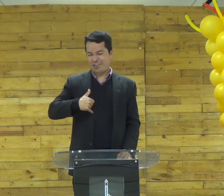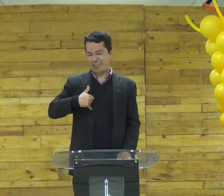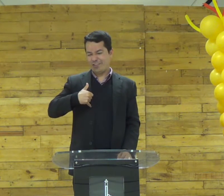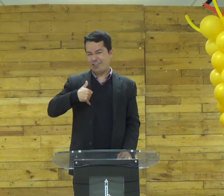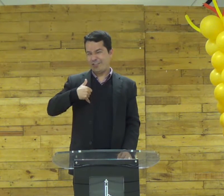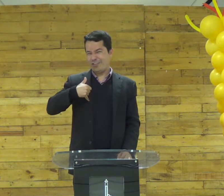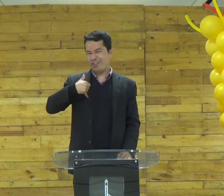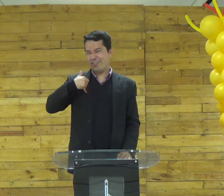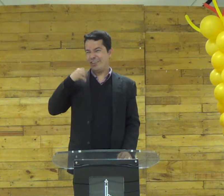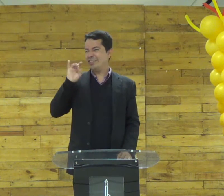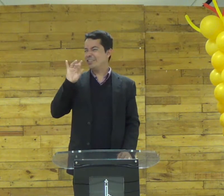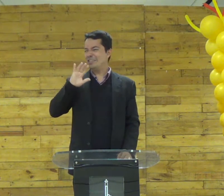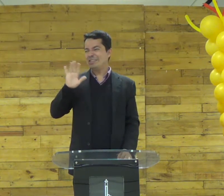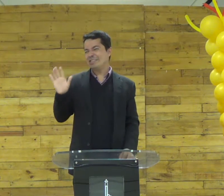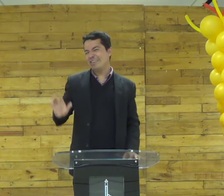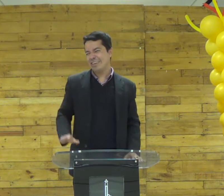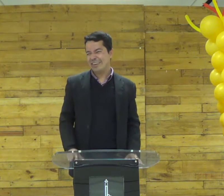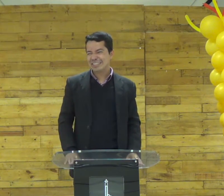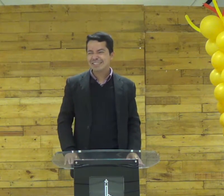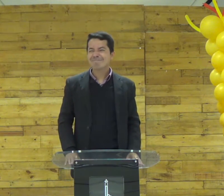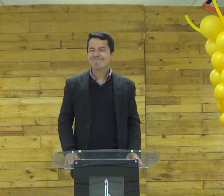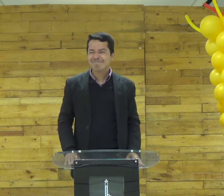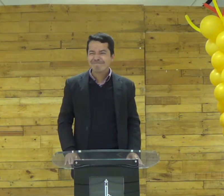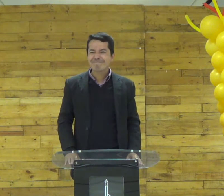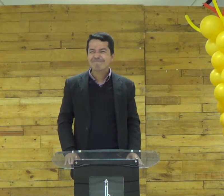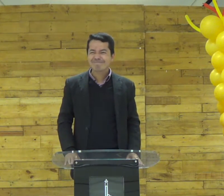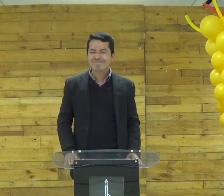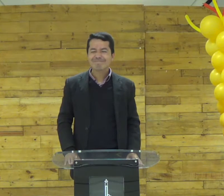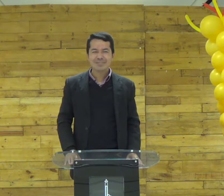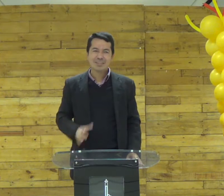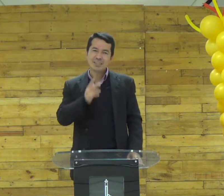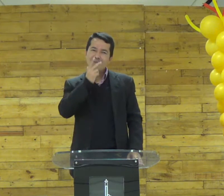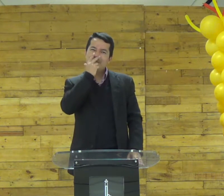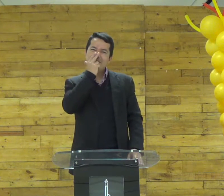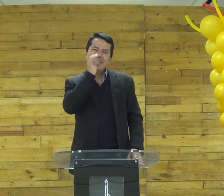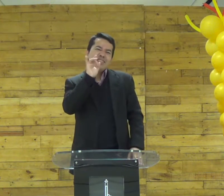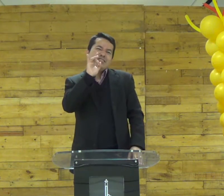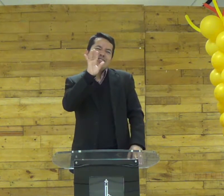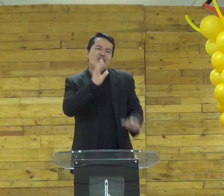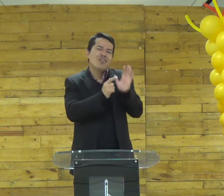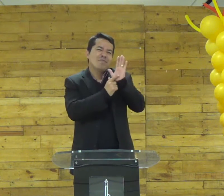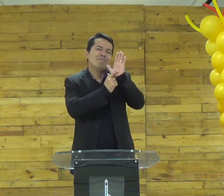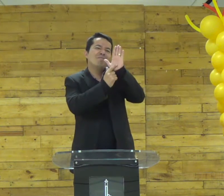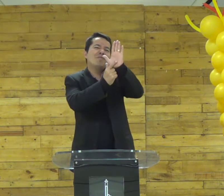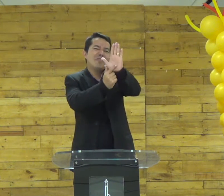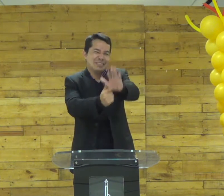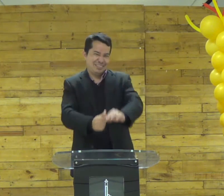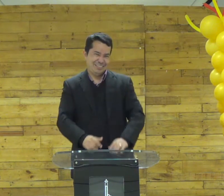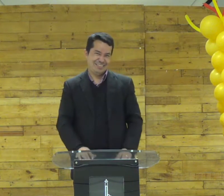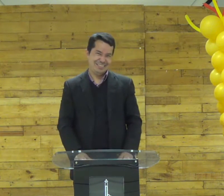é um orgulho é só isso desculpa mas é só isso só que essa parecer